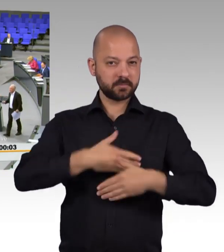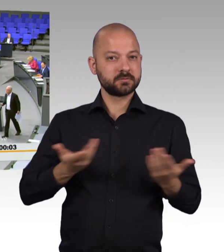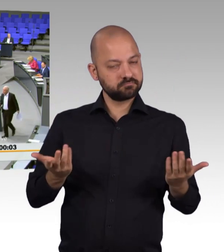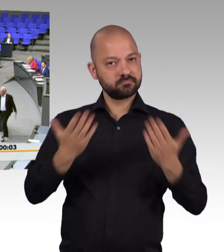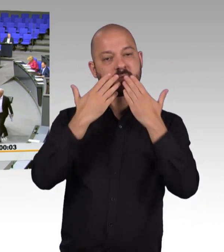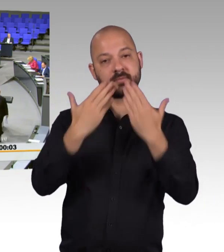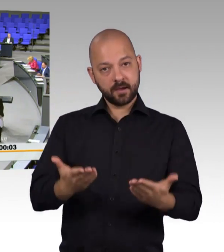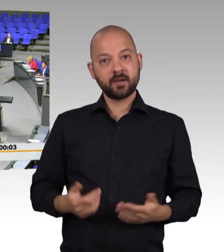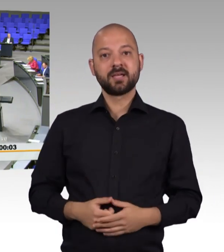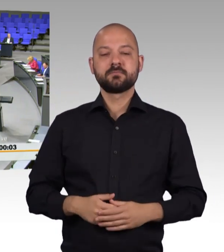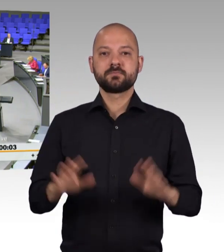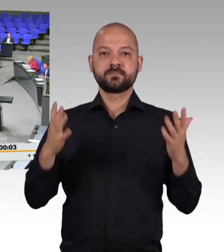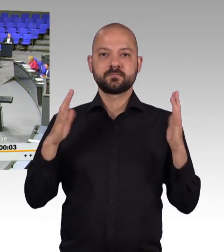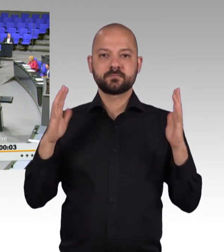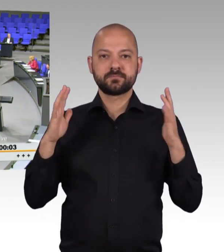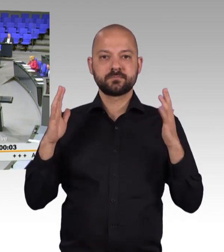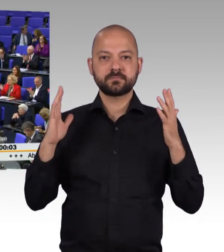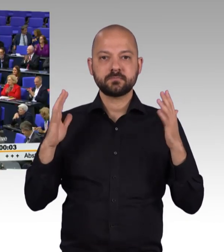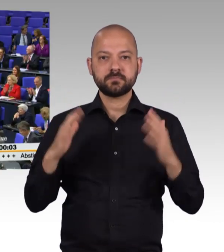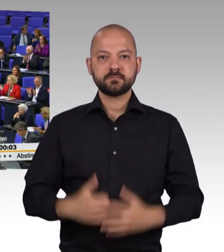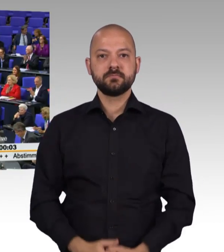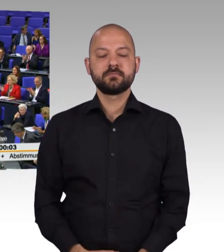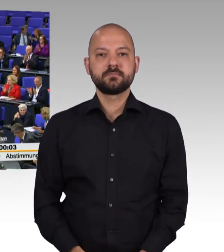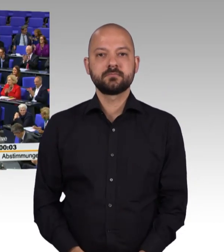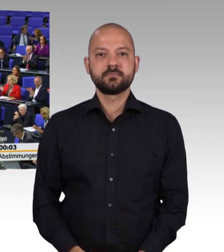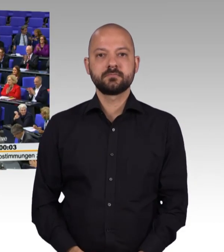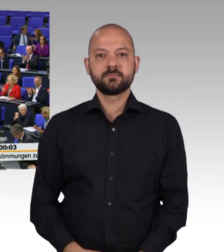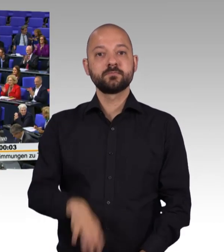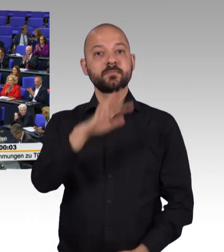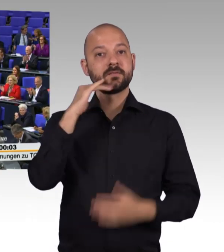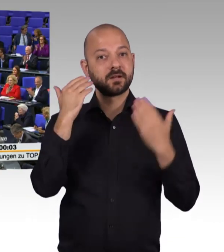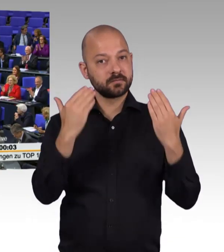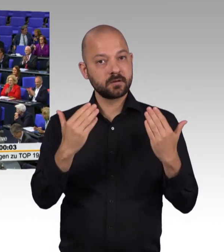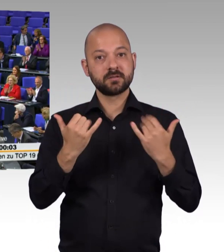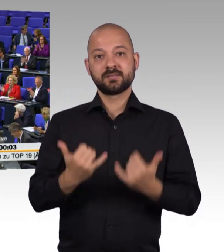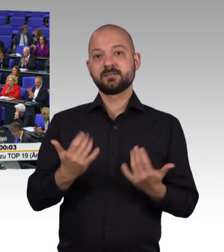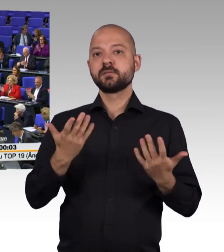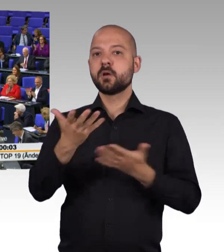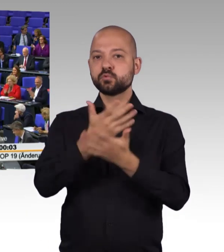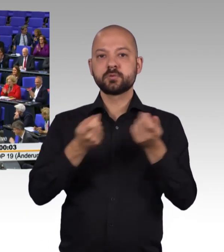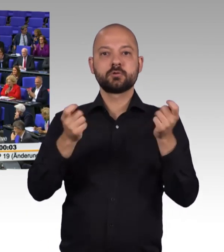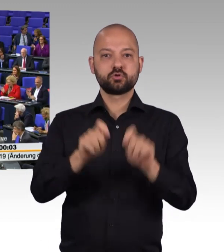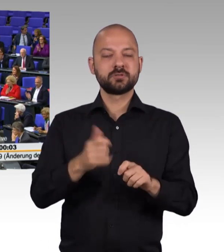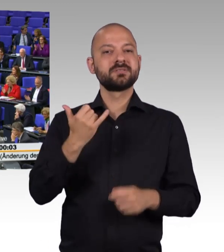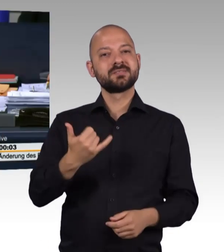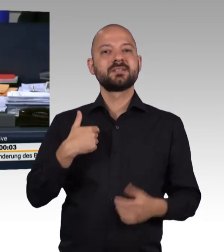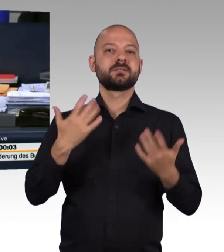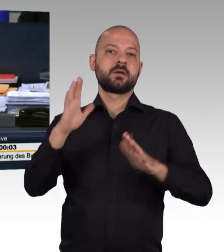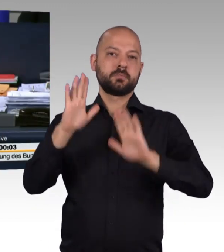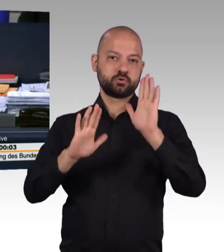Vielen Dank. Ich schließe die Aussprache. Und wir kommen zur Abstimmung über den von den Fraktionen CDU, CSU und SPD